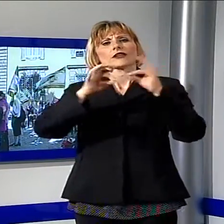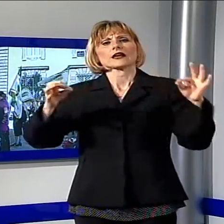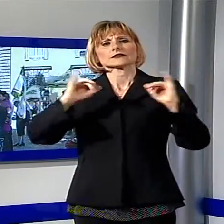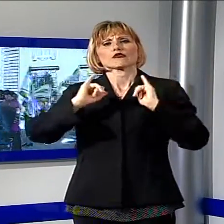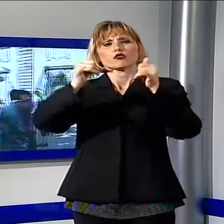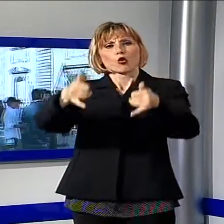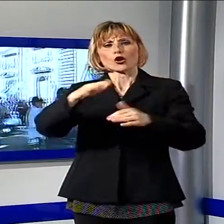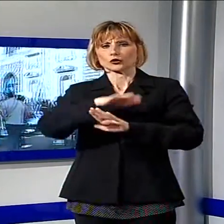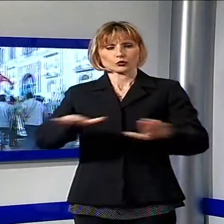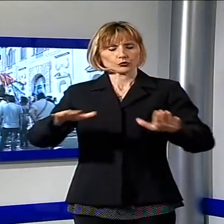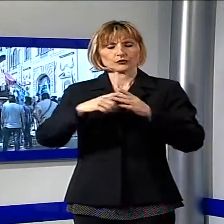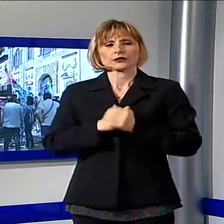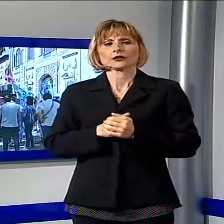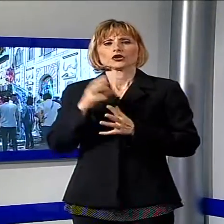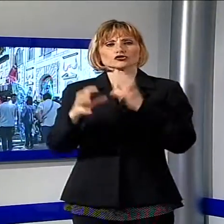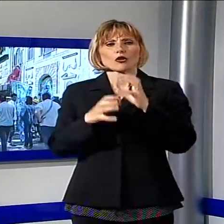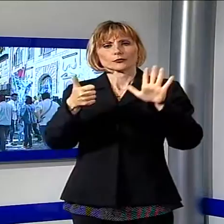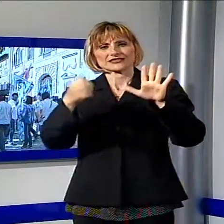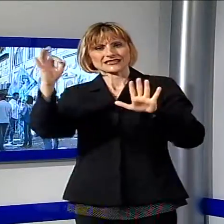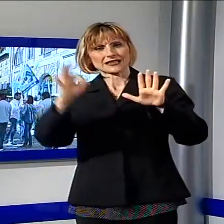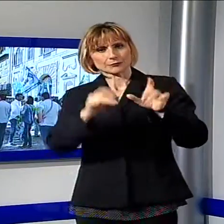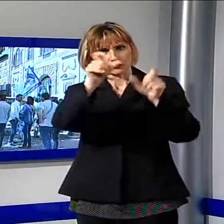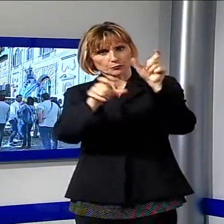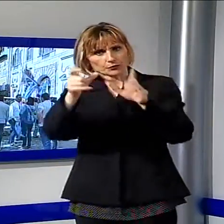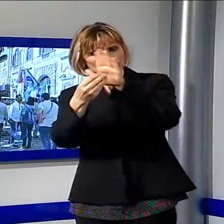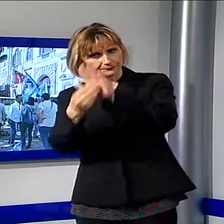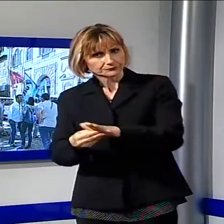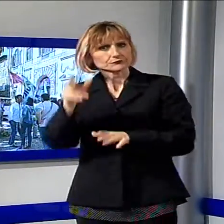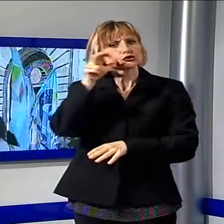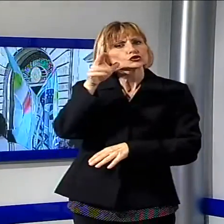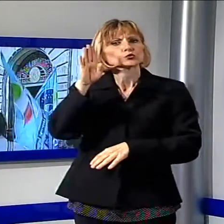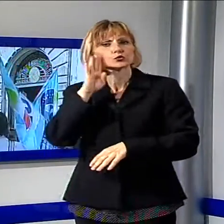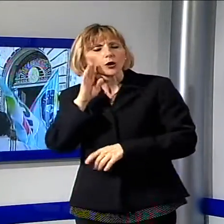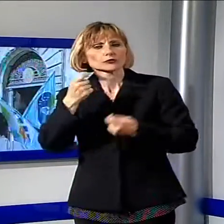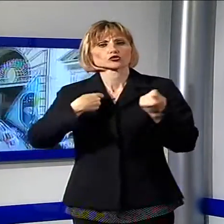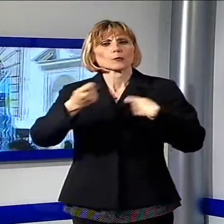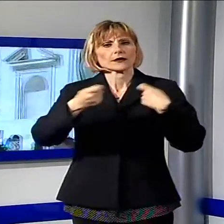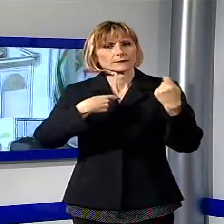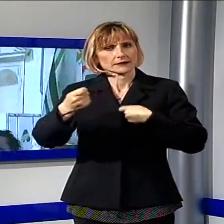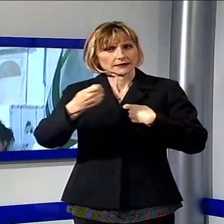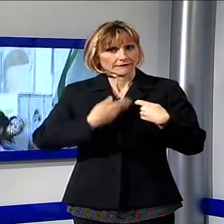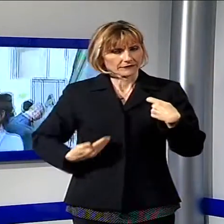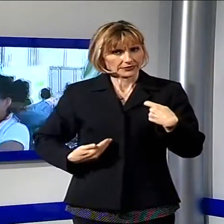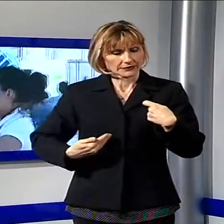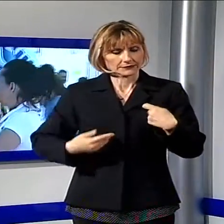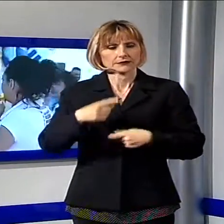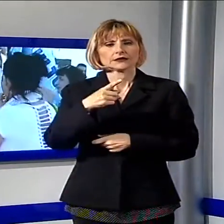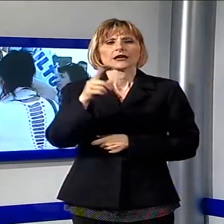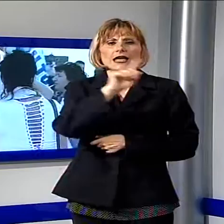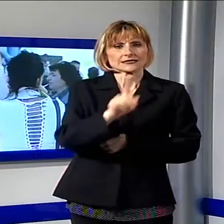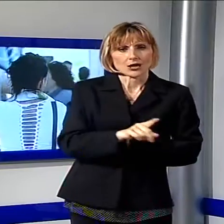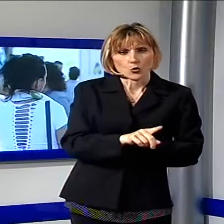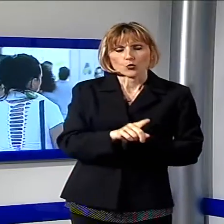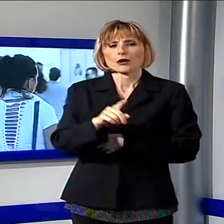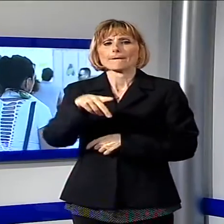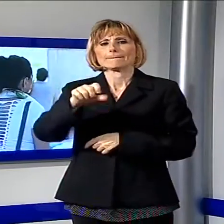con picchi di adesione fino al 60% i lavoratori e le lavoratrici delle aziende aderenti a Feder Distribuzione, S Lunga,